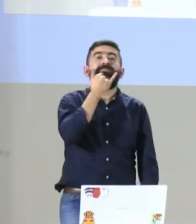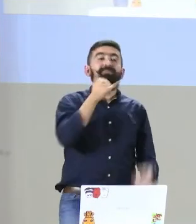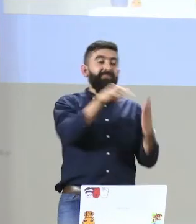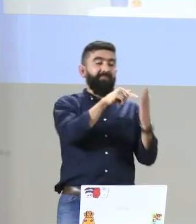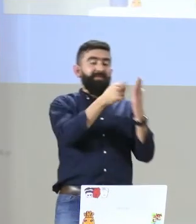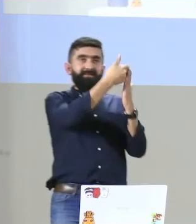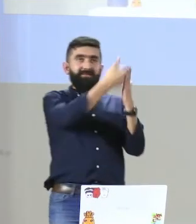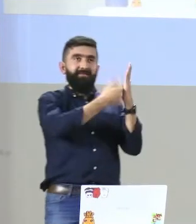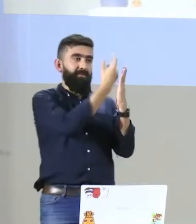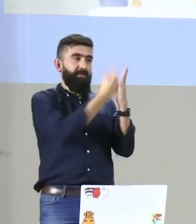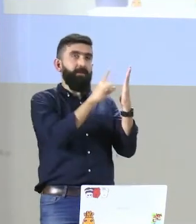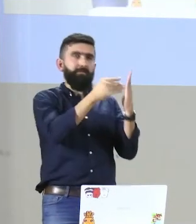Siguiente.